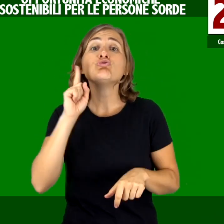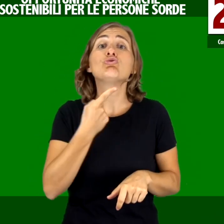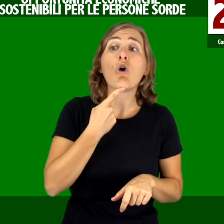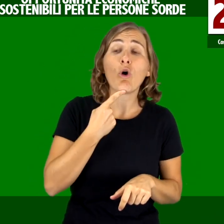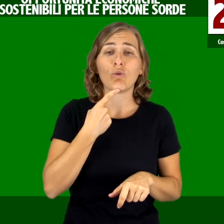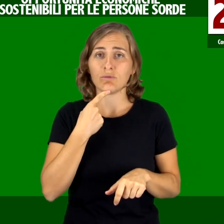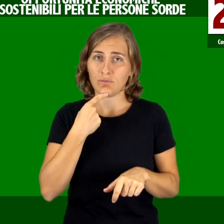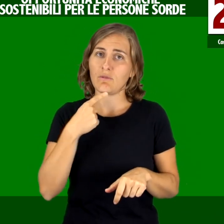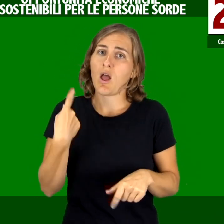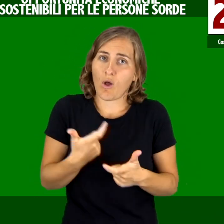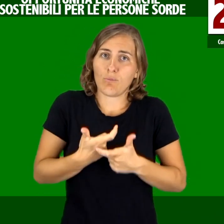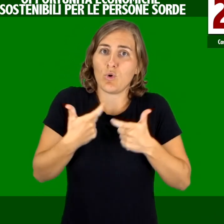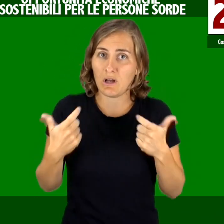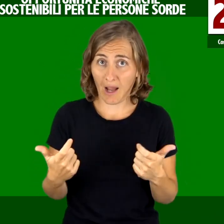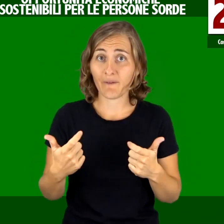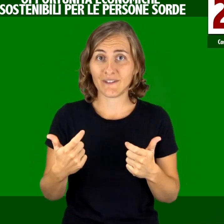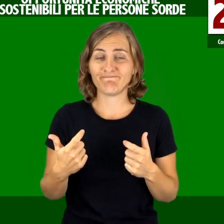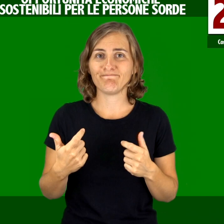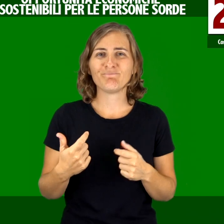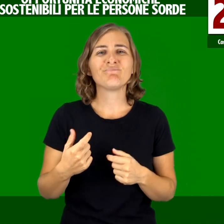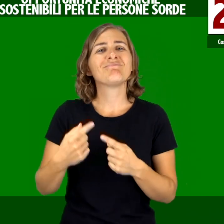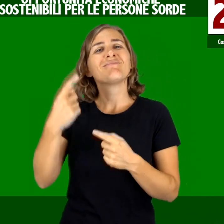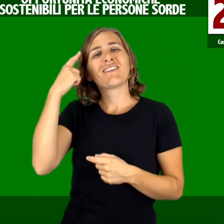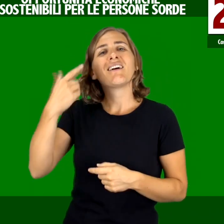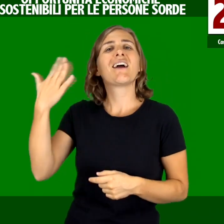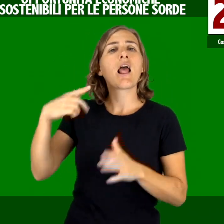La situazione si fa ancora più grave per le persone sorde.